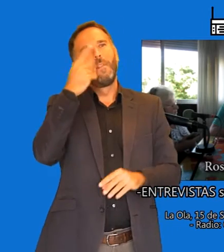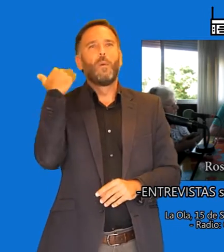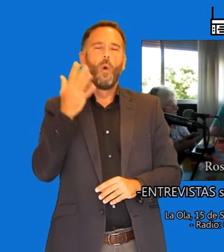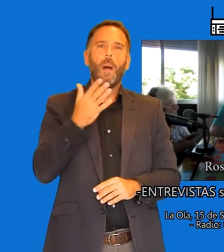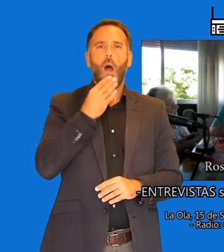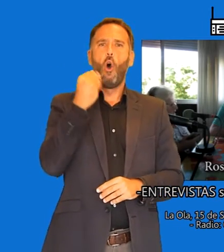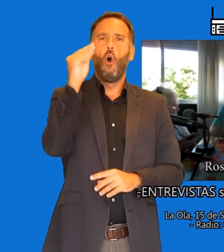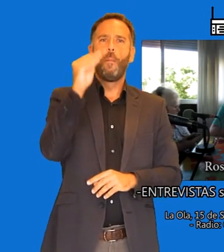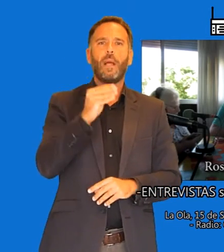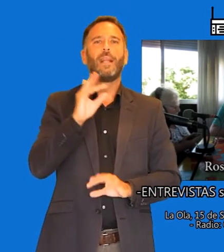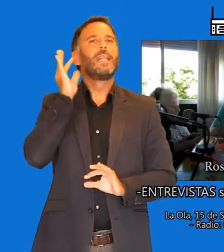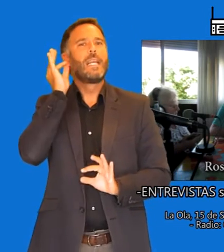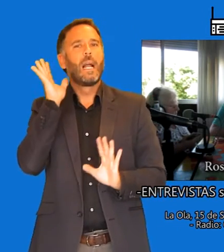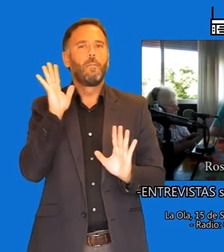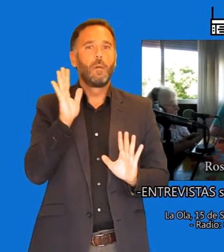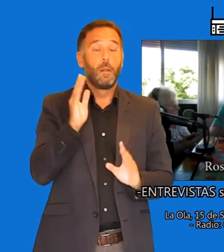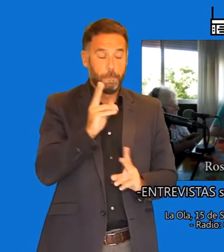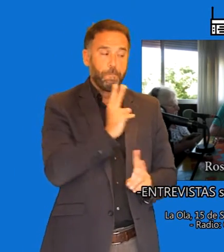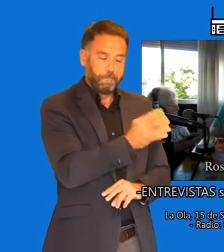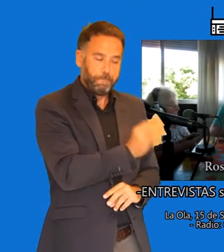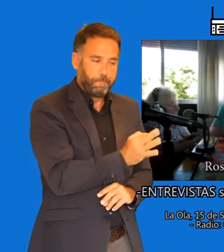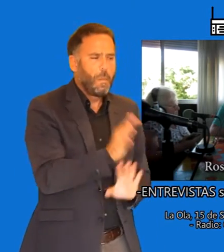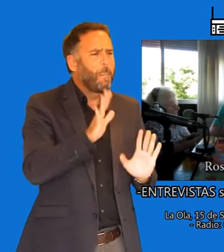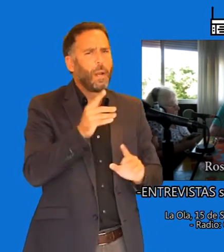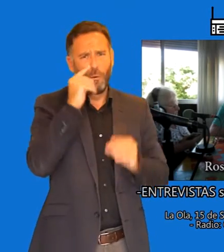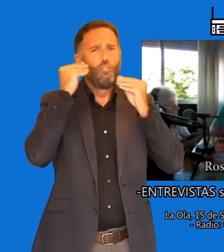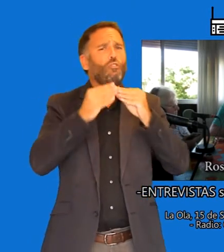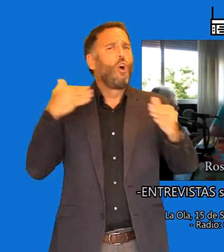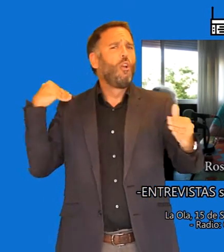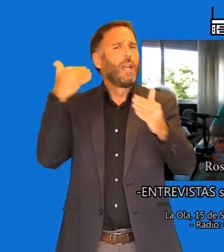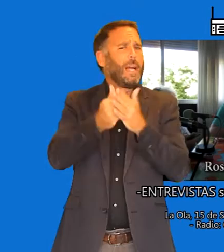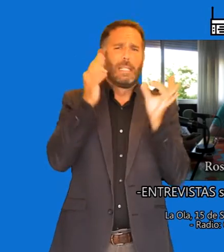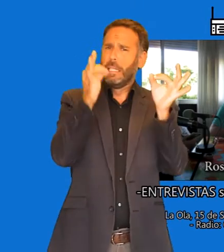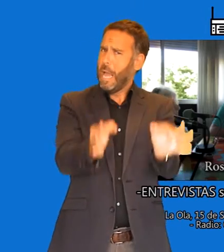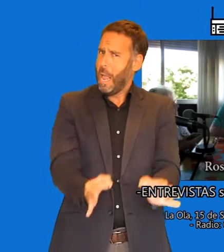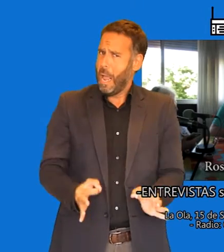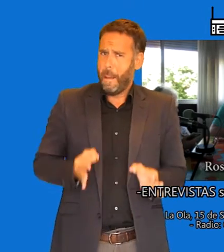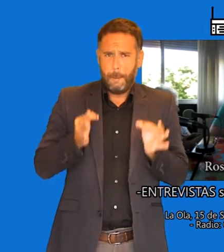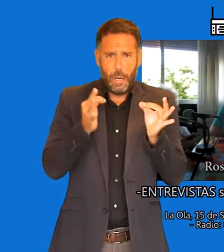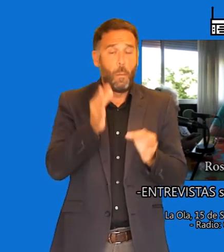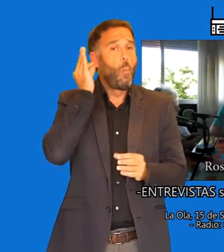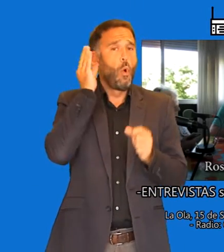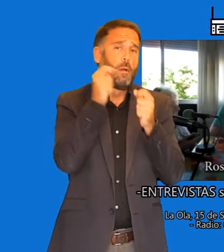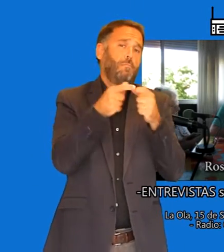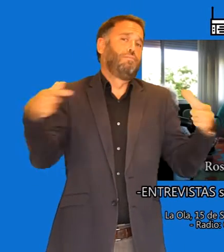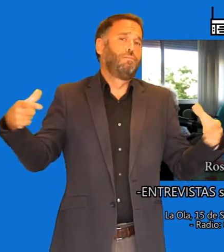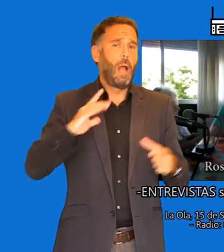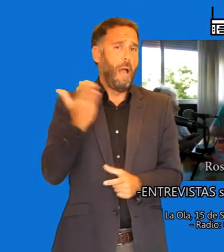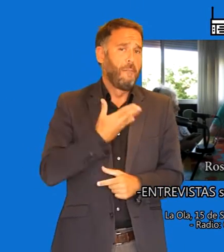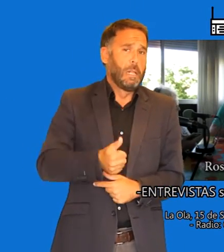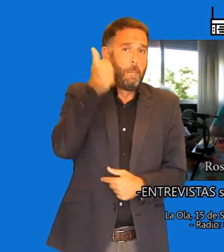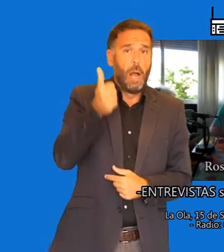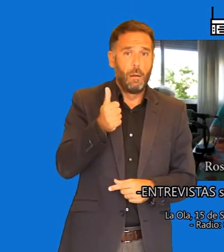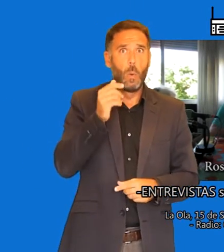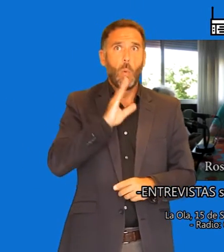Siempre ha existido. Eso sí. Esto siempre ha existido, pero también siempre hemos sido más mujeres que hombres. Sí. Entonces es normal que haya